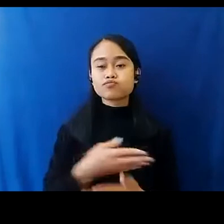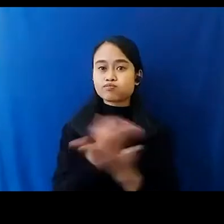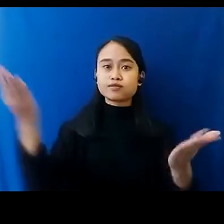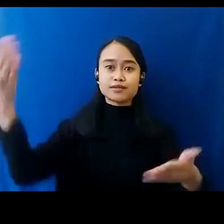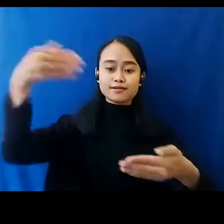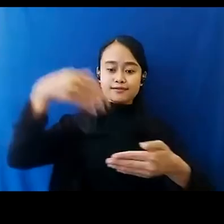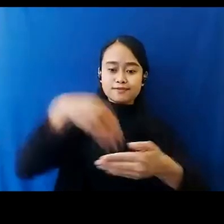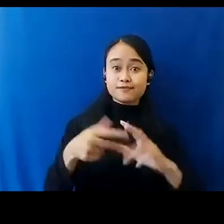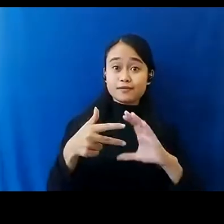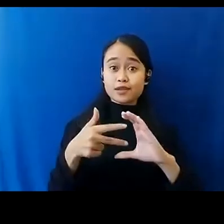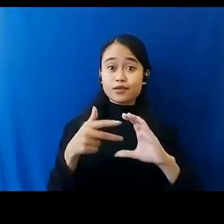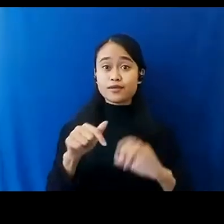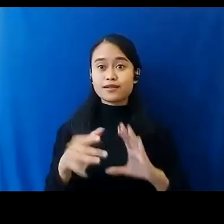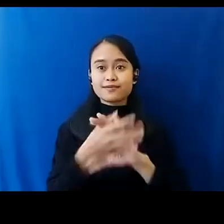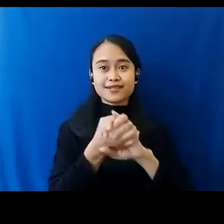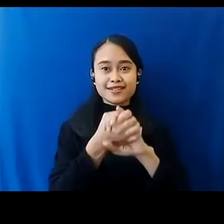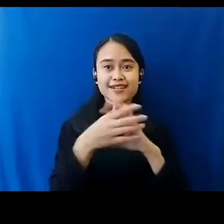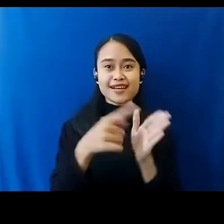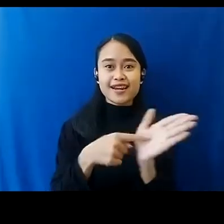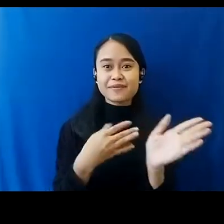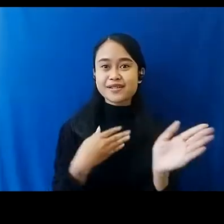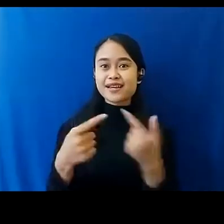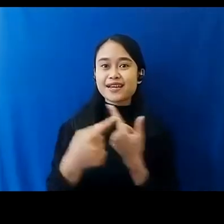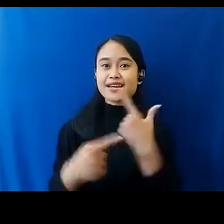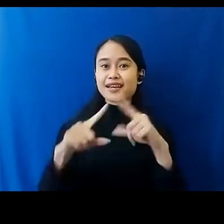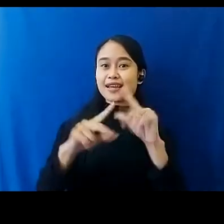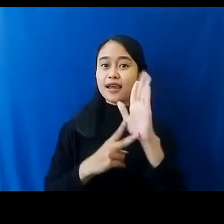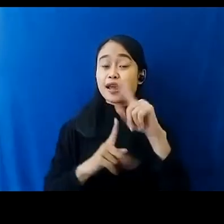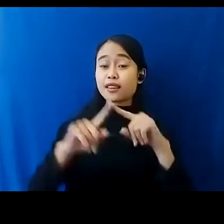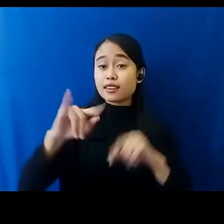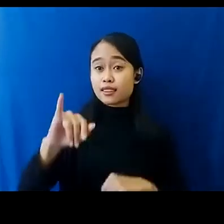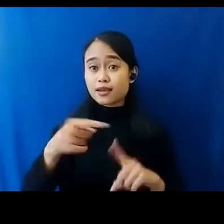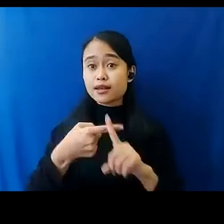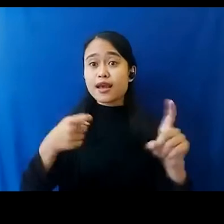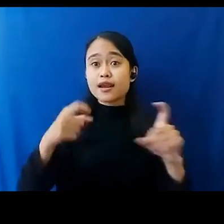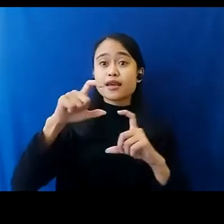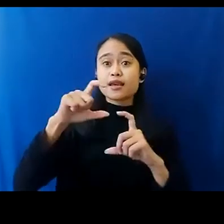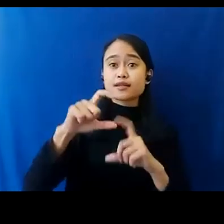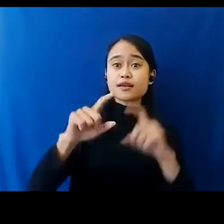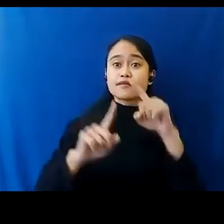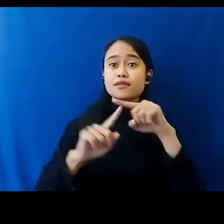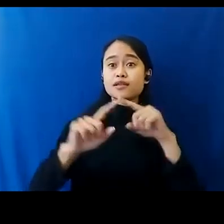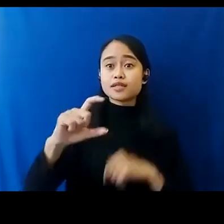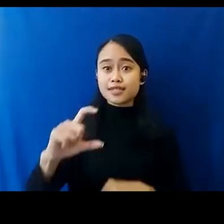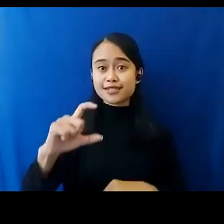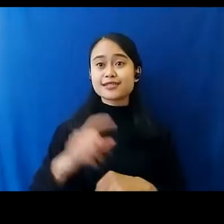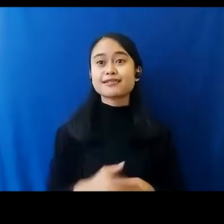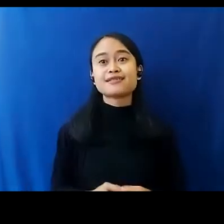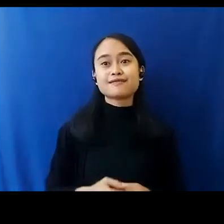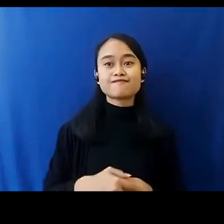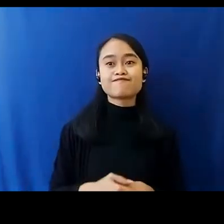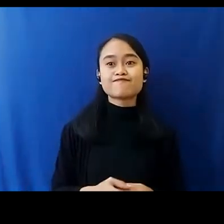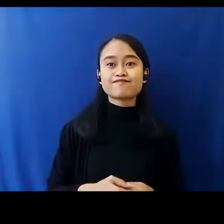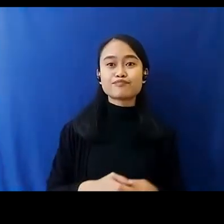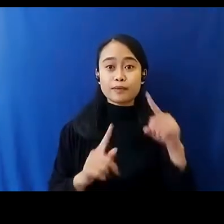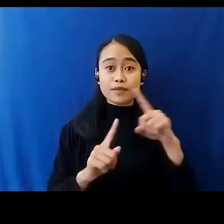Perkenalkan Nama Saya Yanti Kusumawardani Dari Save the Children Yang akan Bertugas Menjadi